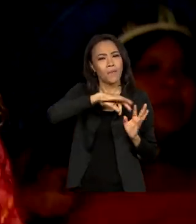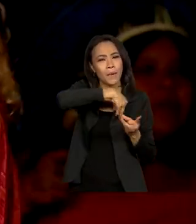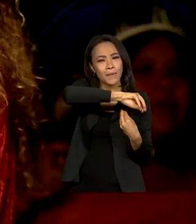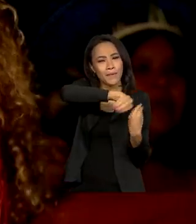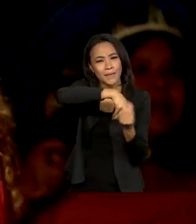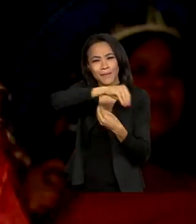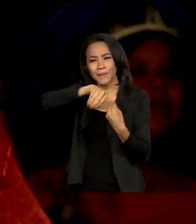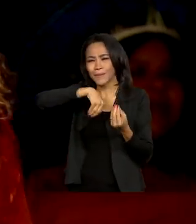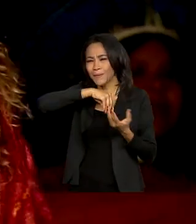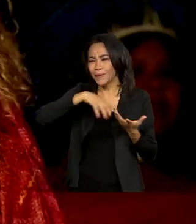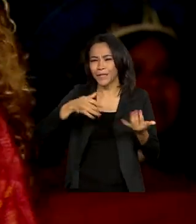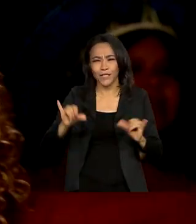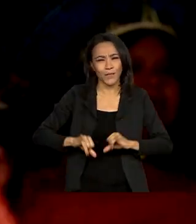passar.